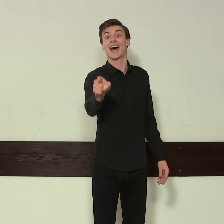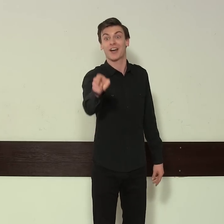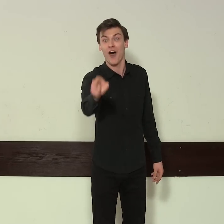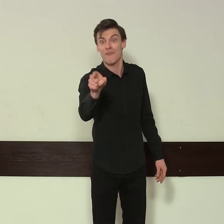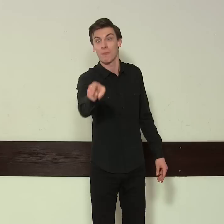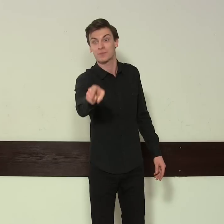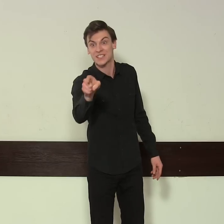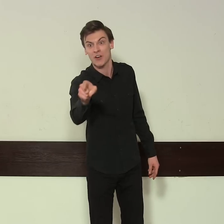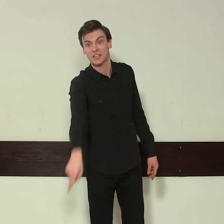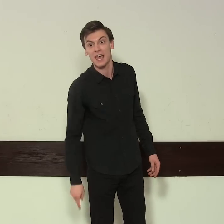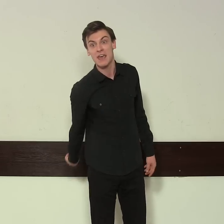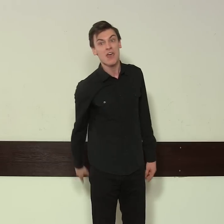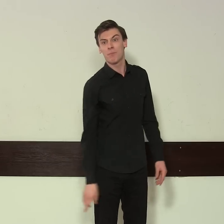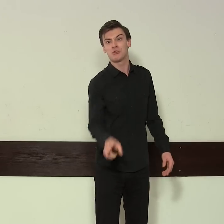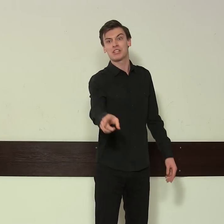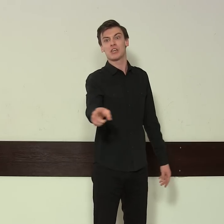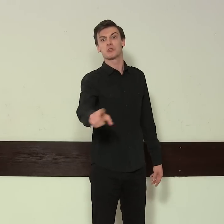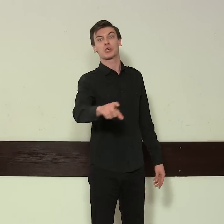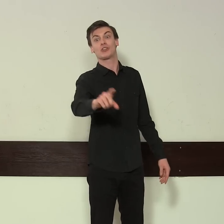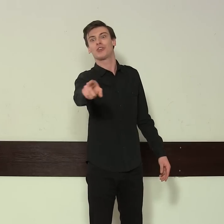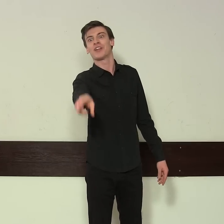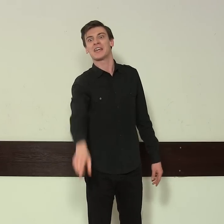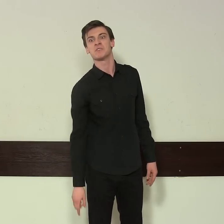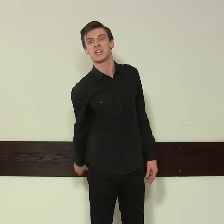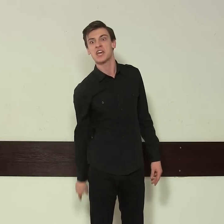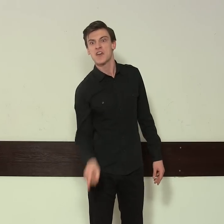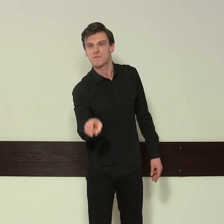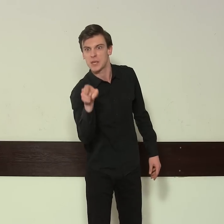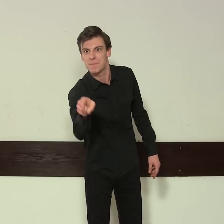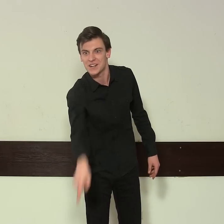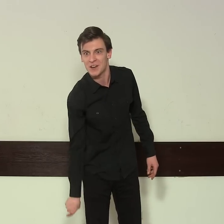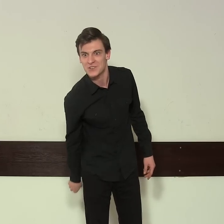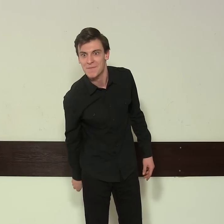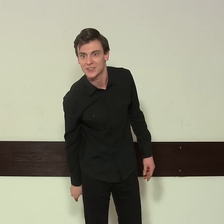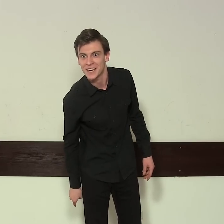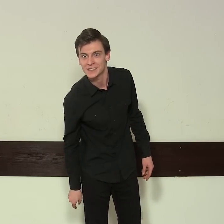takową psotę Pójdziecie już to najmniej W sybirną robotę!